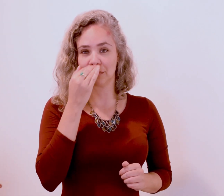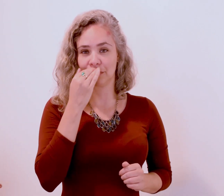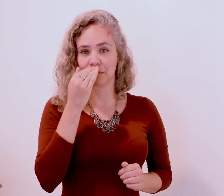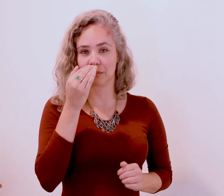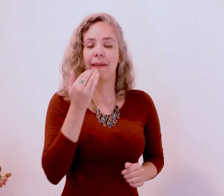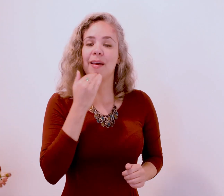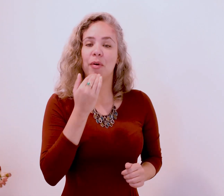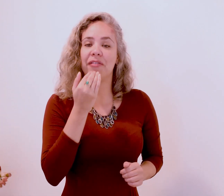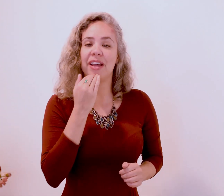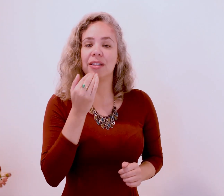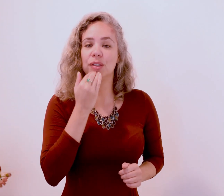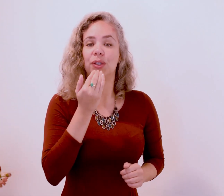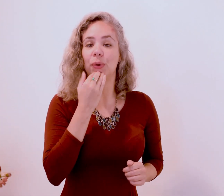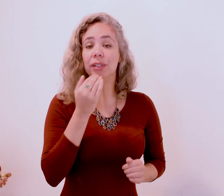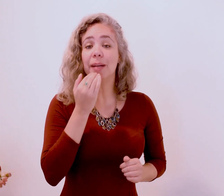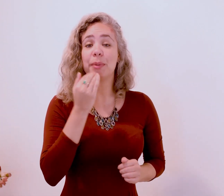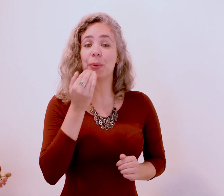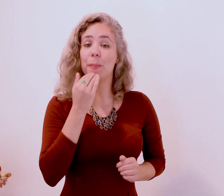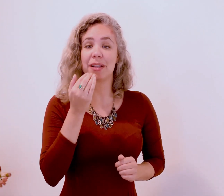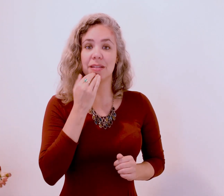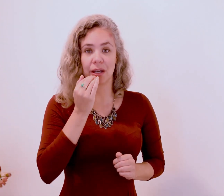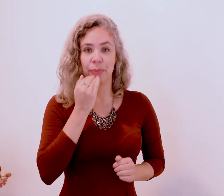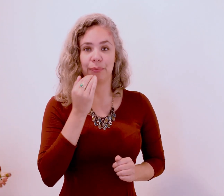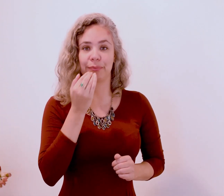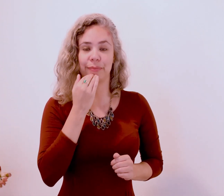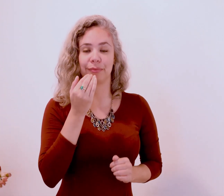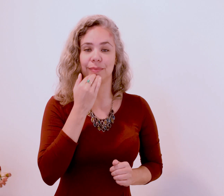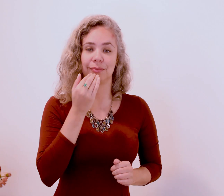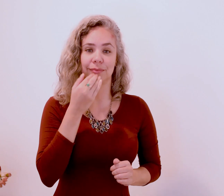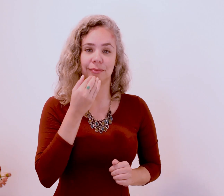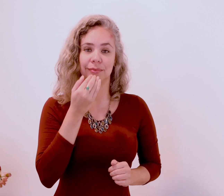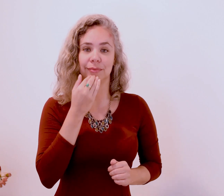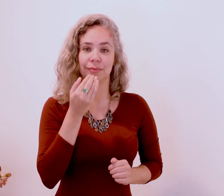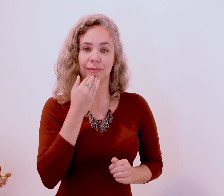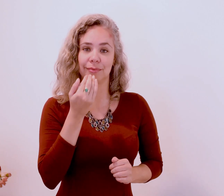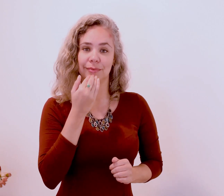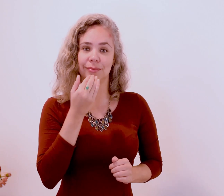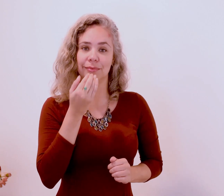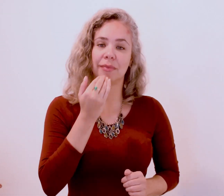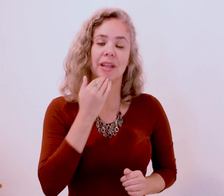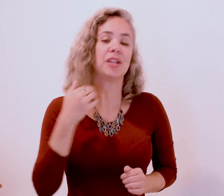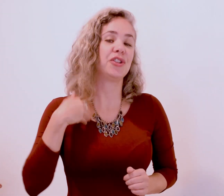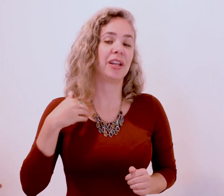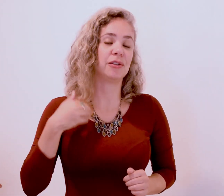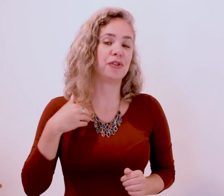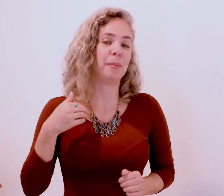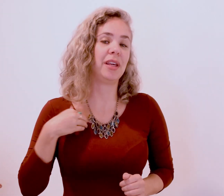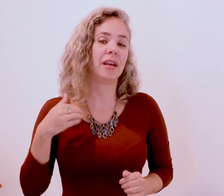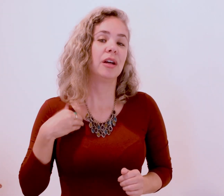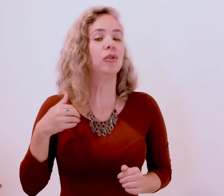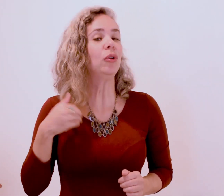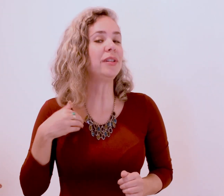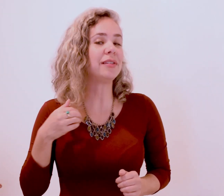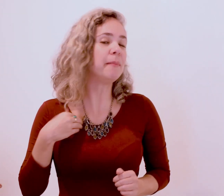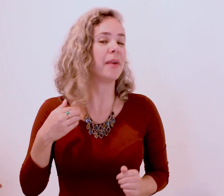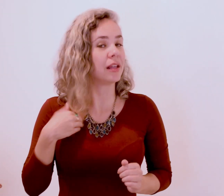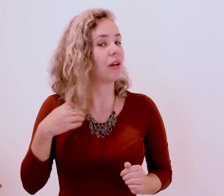Eu escolho que coisas pareçam ruim, escolho Eu escolho me mim todo esse medo